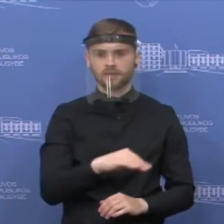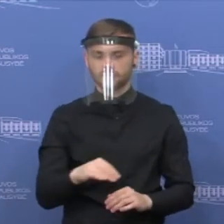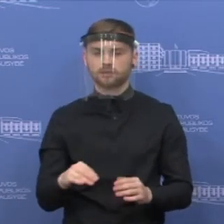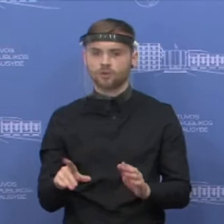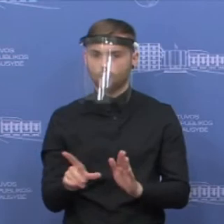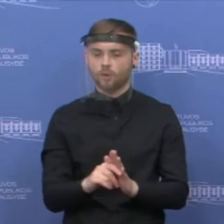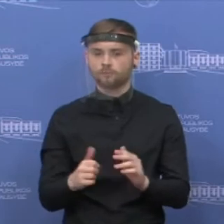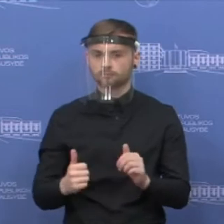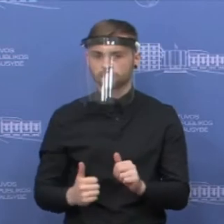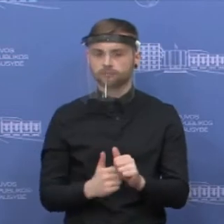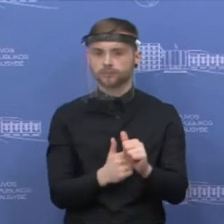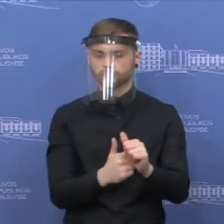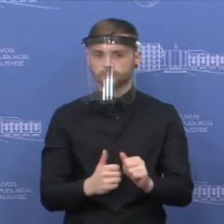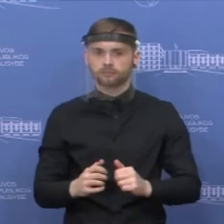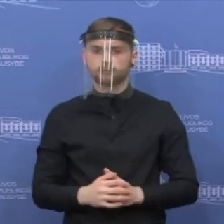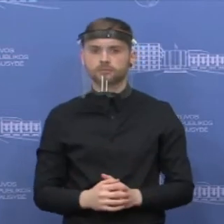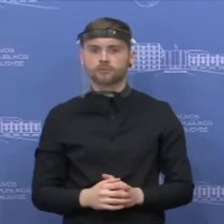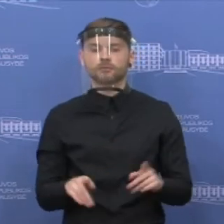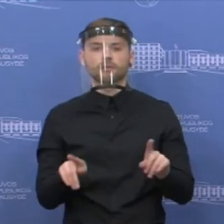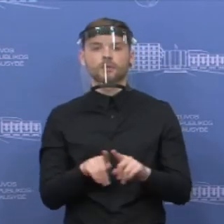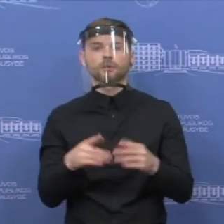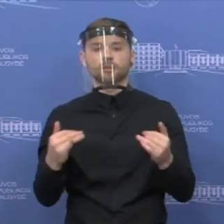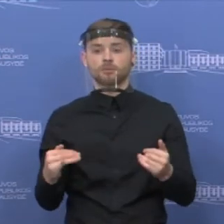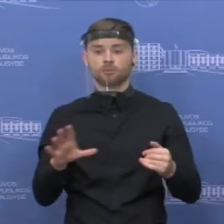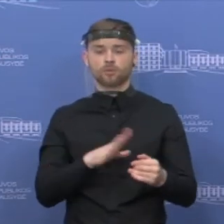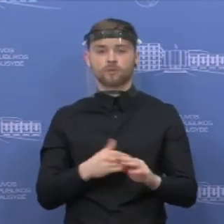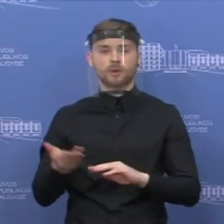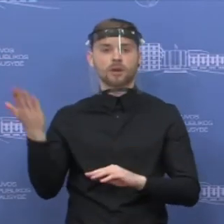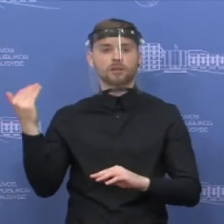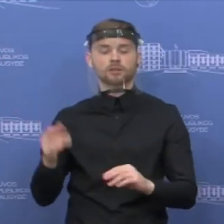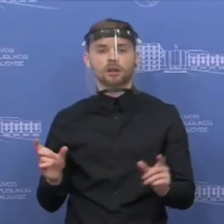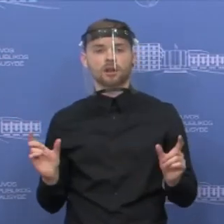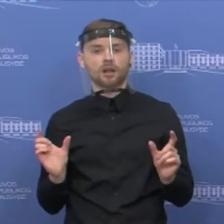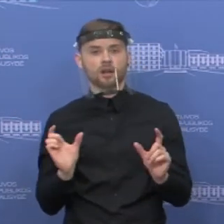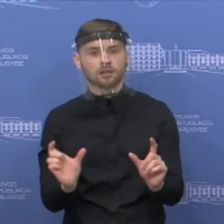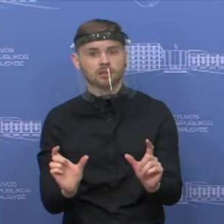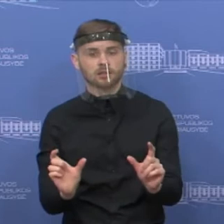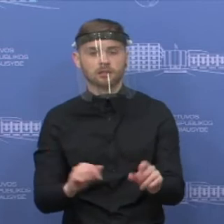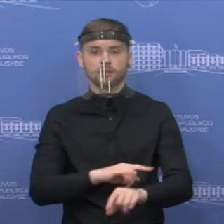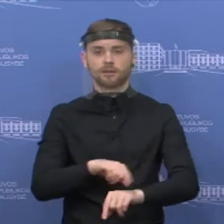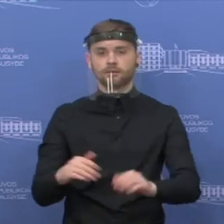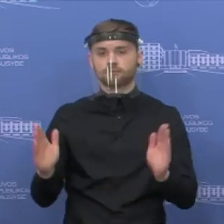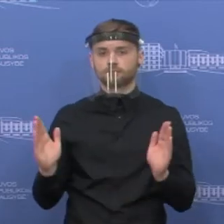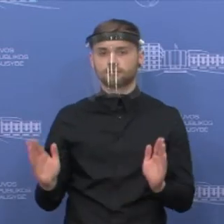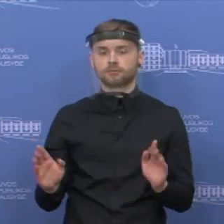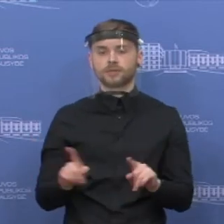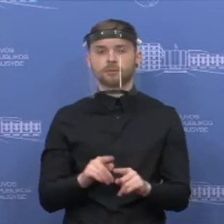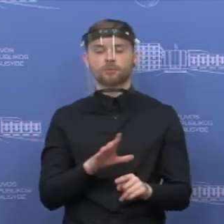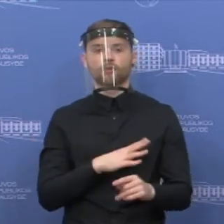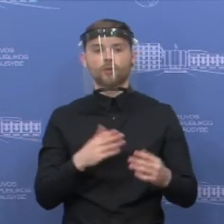valstybės sienos. Vykimas karantino laikotarpio ir laikotarpio, kai buvo atnaujinta